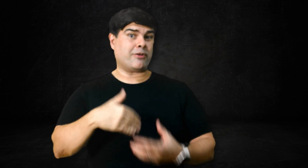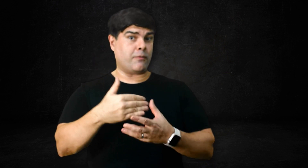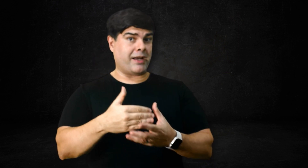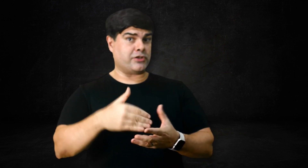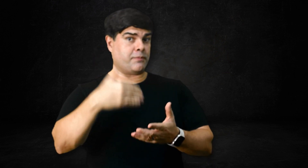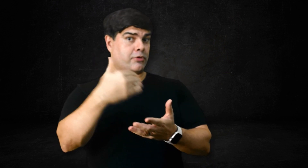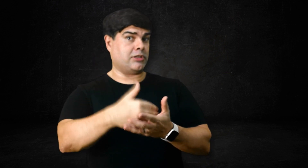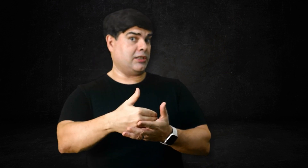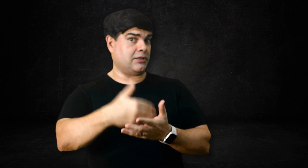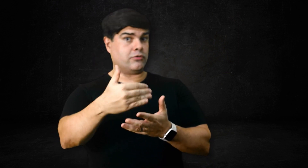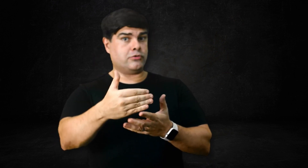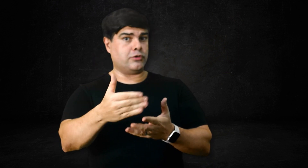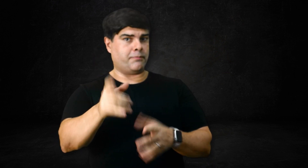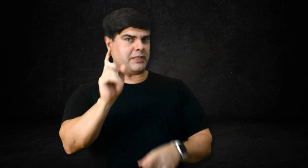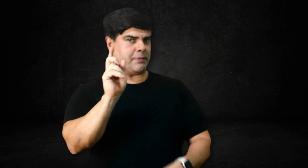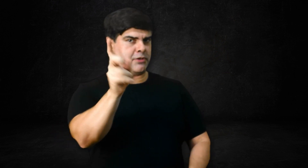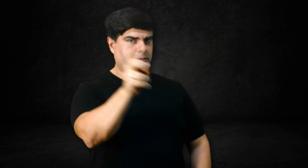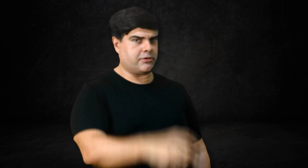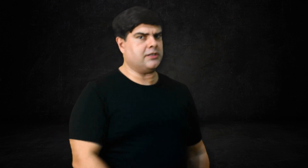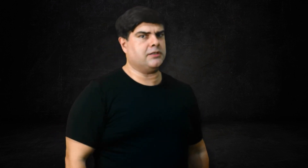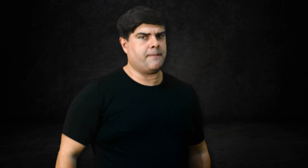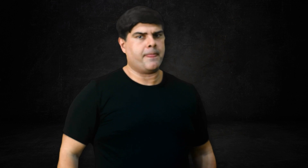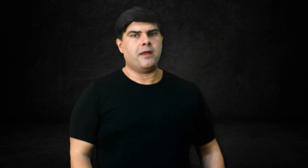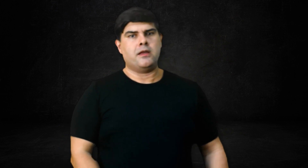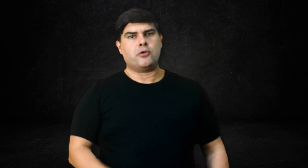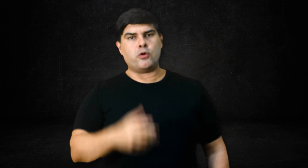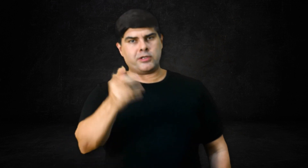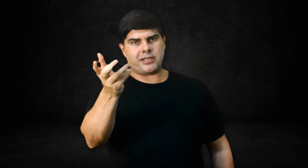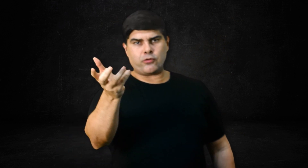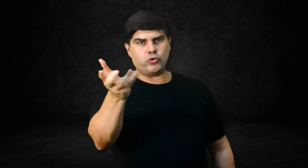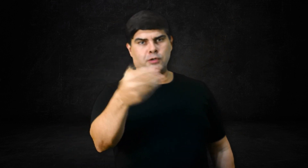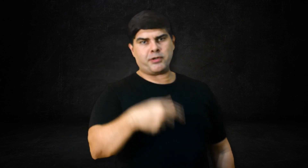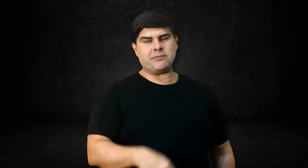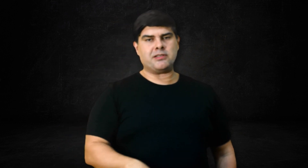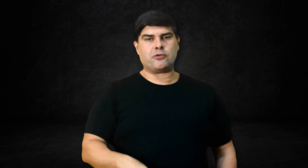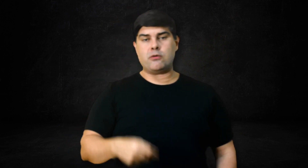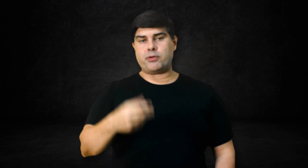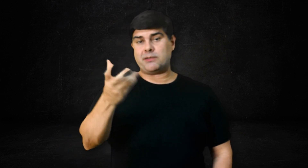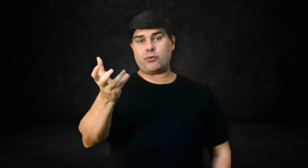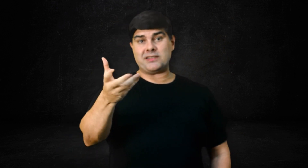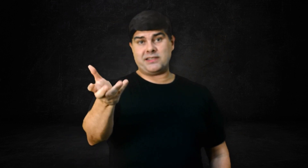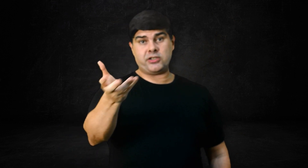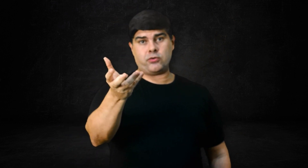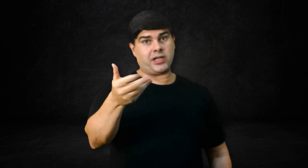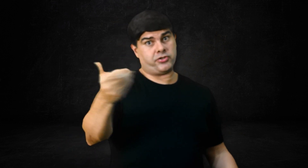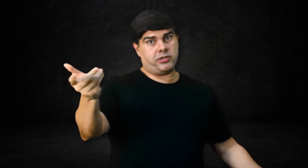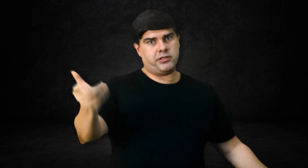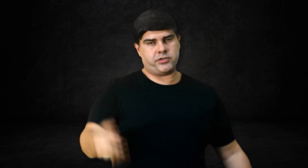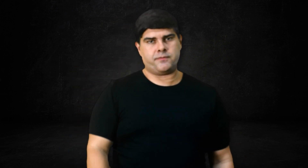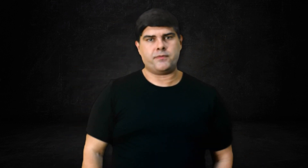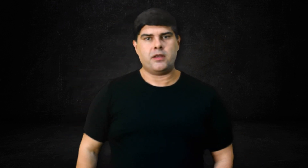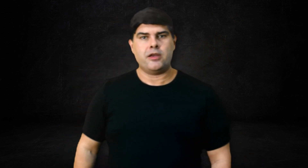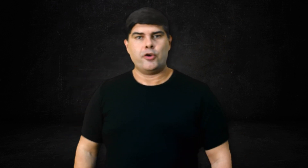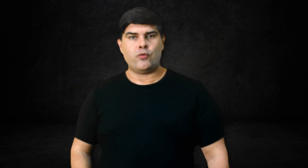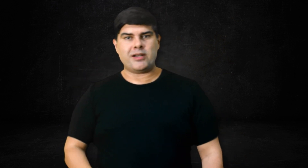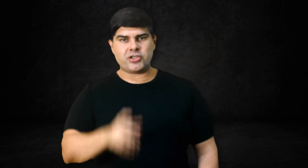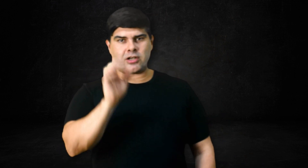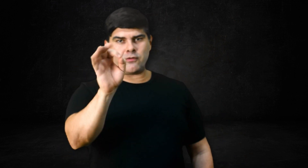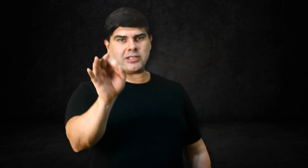acompanhadas de proteína e gordura. Principalmente a proteína. E na gordura, por exemplo, o azeite ou castanhos. Uma dica que eu vou dar